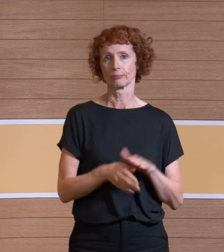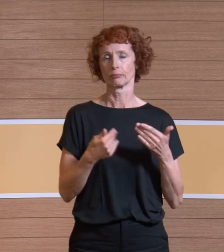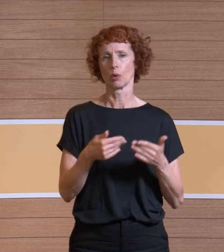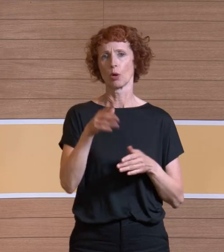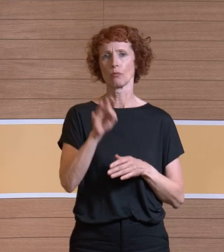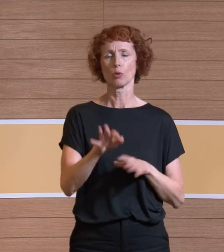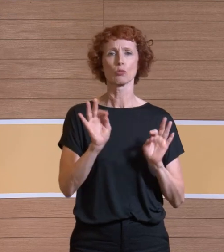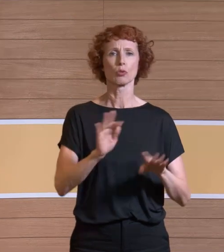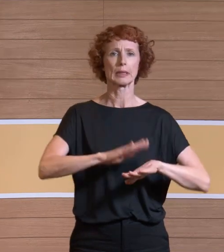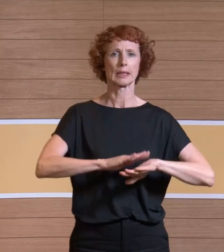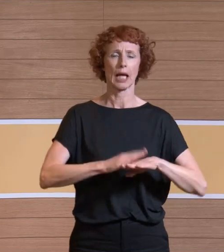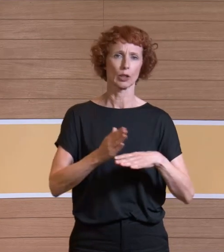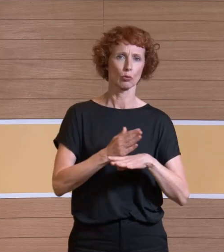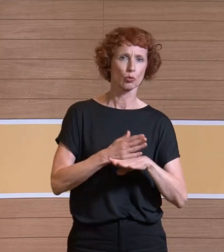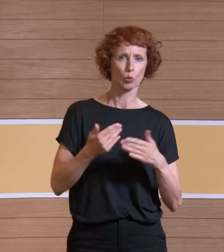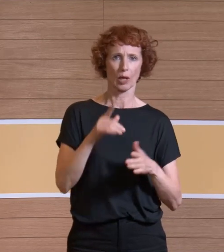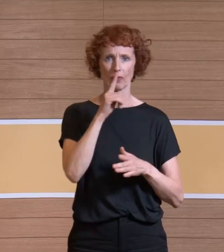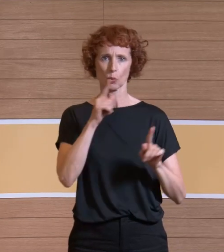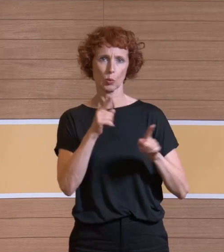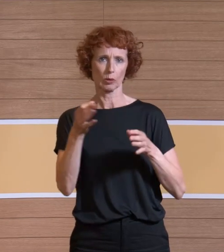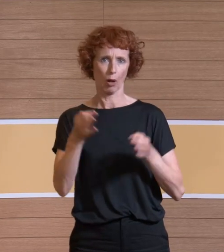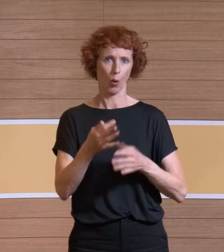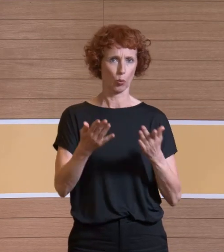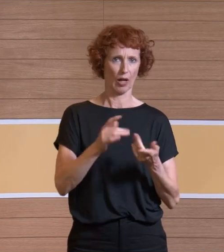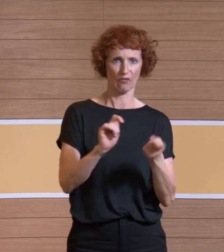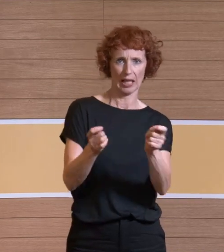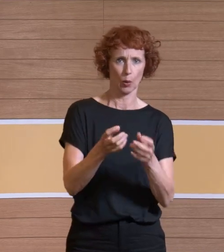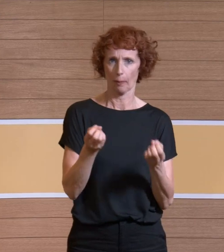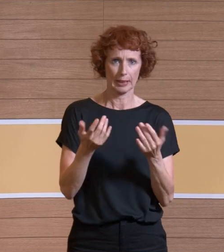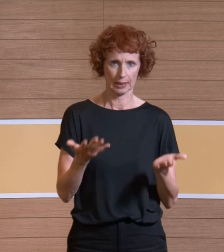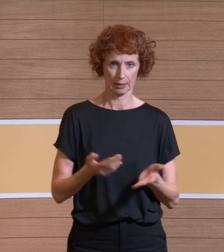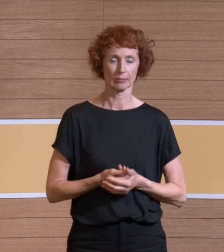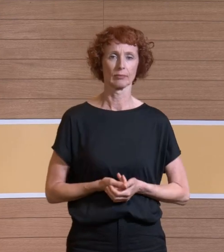Zeiten zwischendrin, wenn das erforderlich ist, wenn irgendwelche Veränderungen stattfinden.